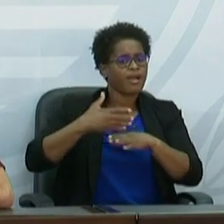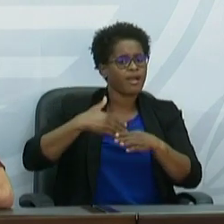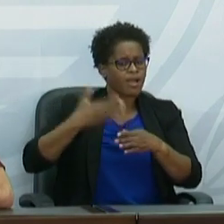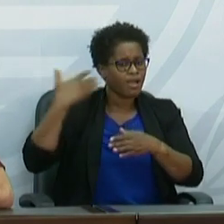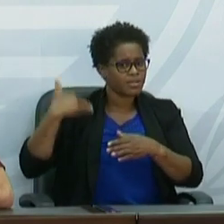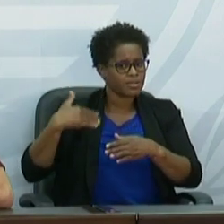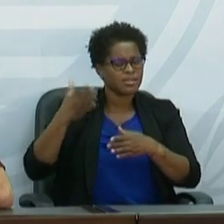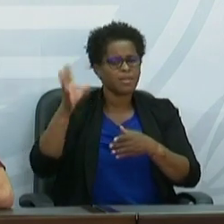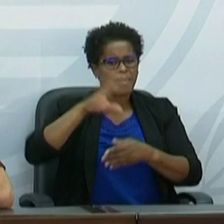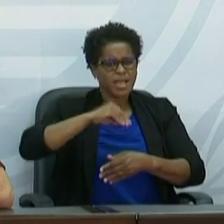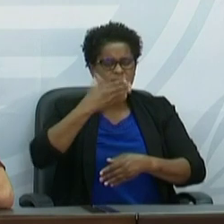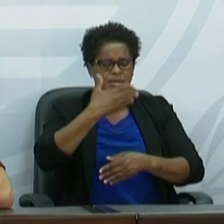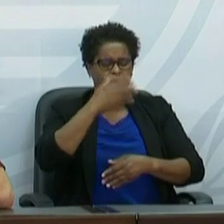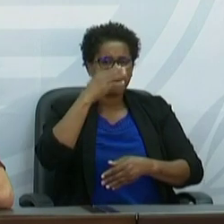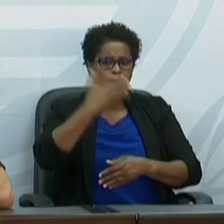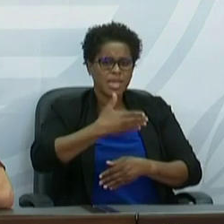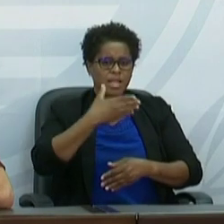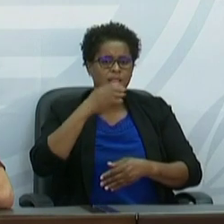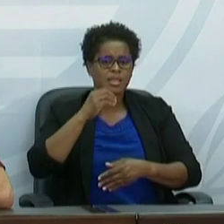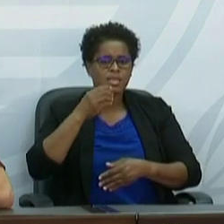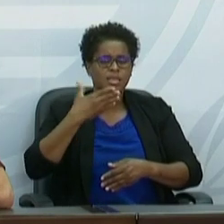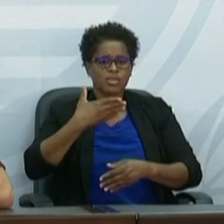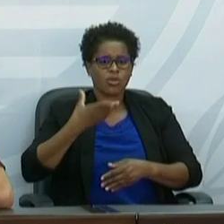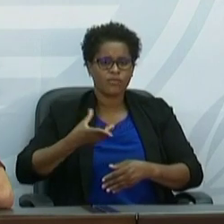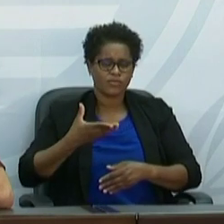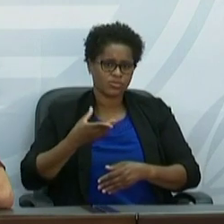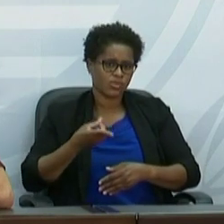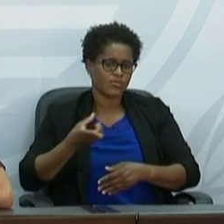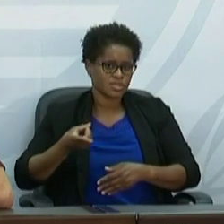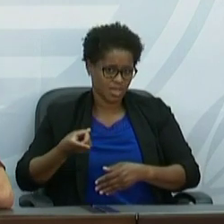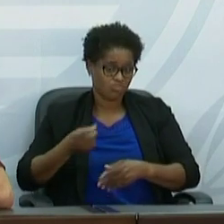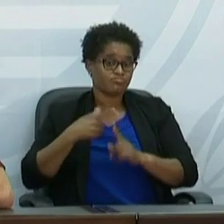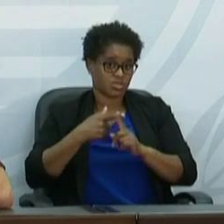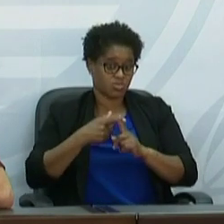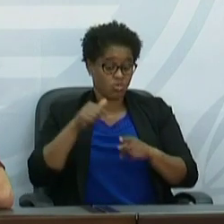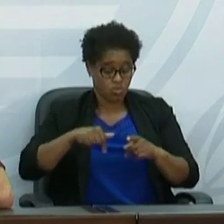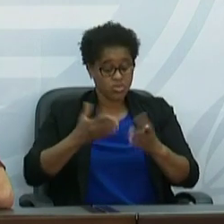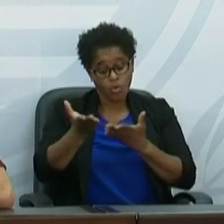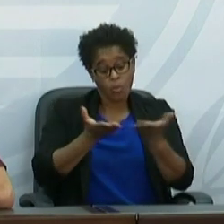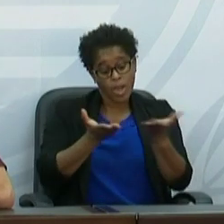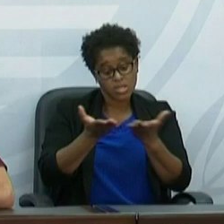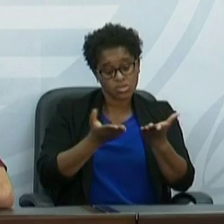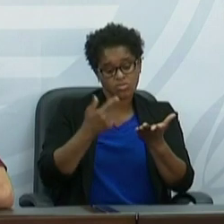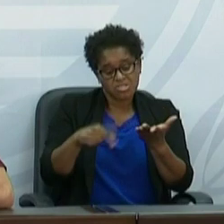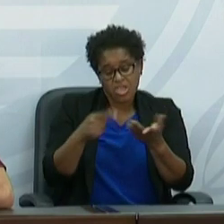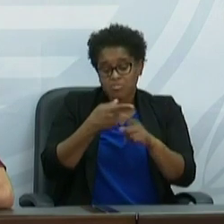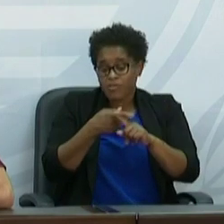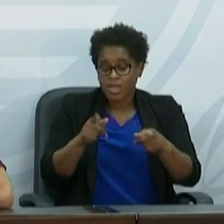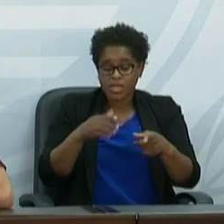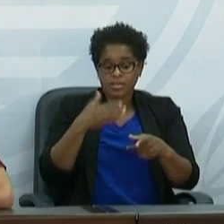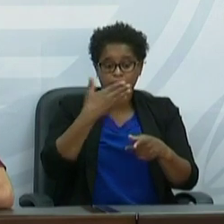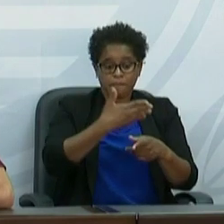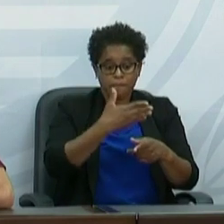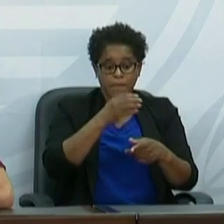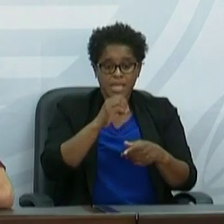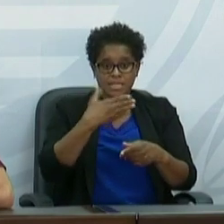e hoje, fazendo essa comparação, nós temos uma diferença de 1.180